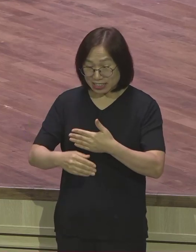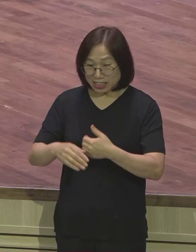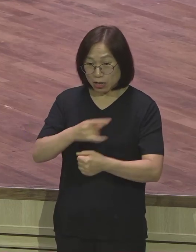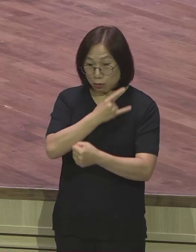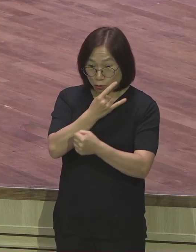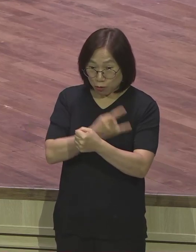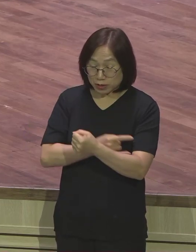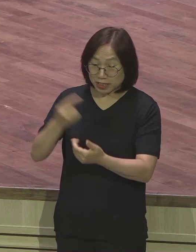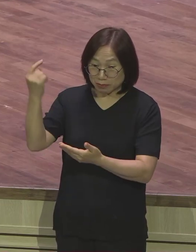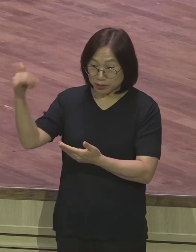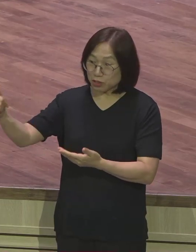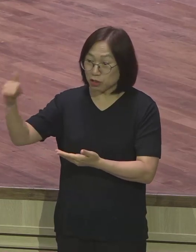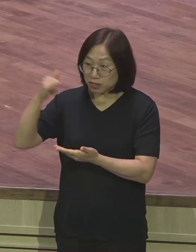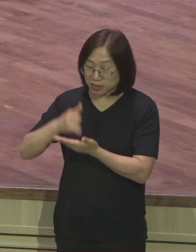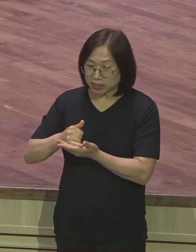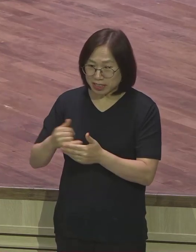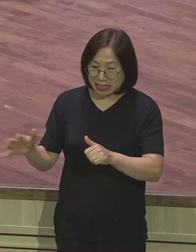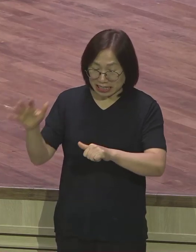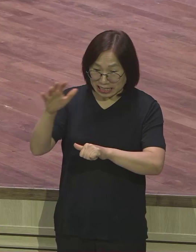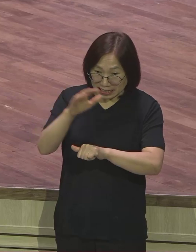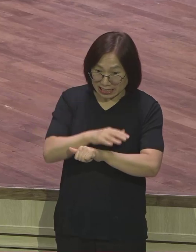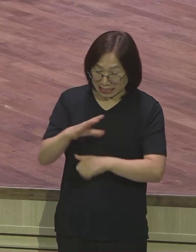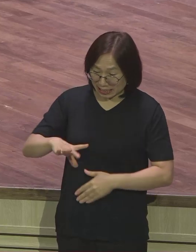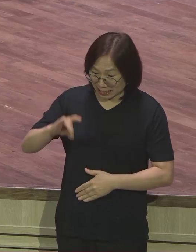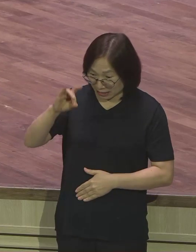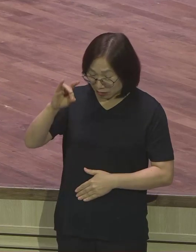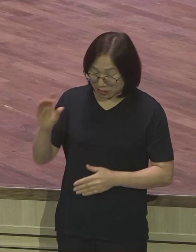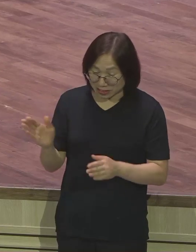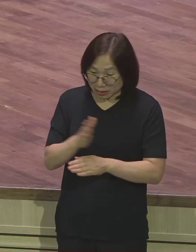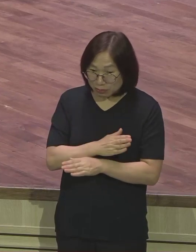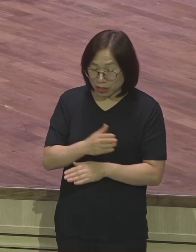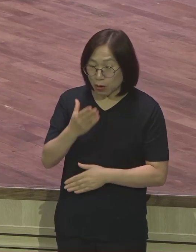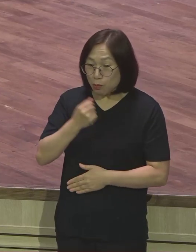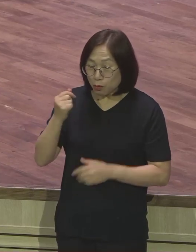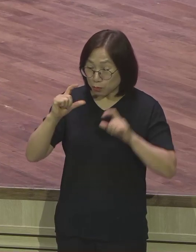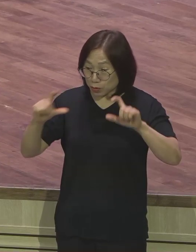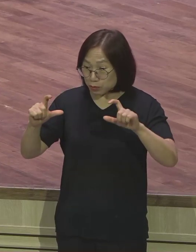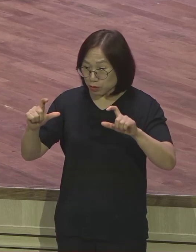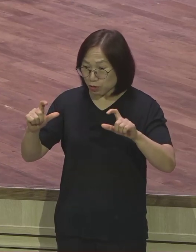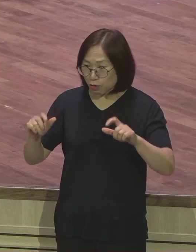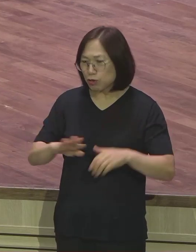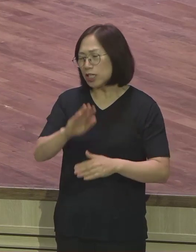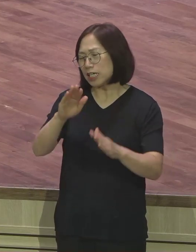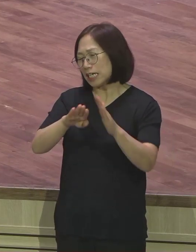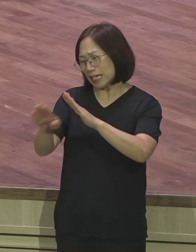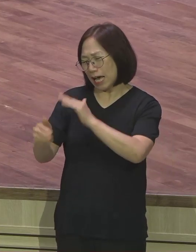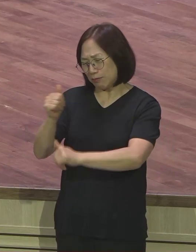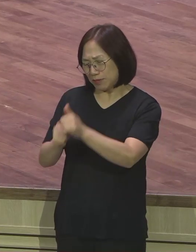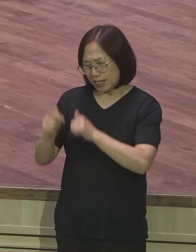첫 시작부터 복음이 선포되어가지고 우리 가문의 영적 흐름이 완전히 바뀌었다고 감사하다고